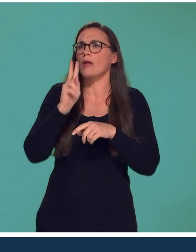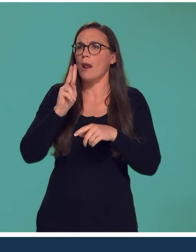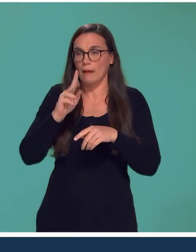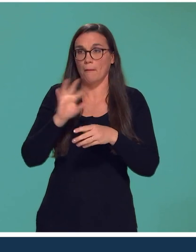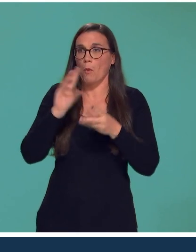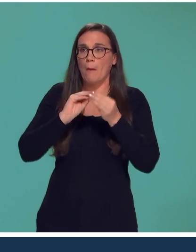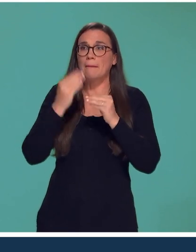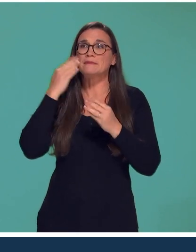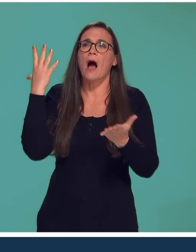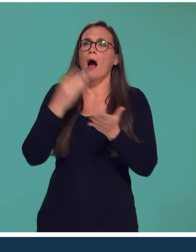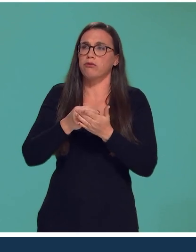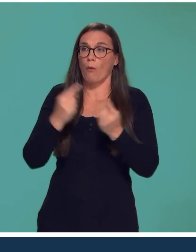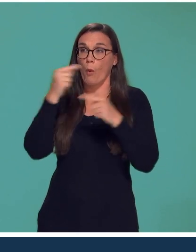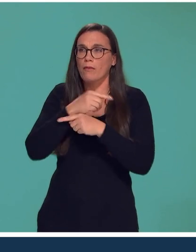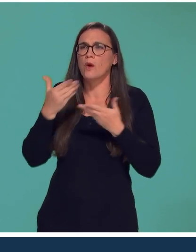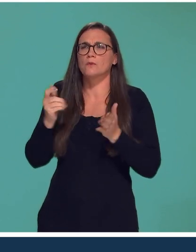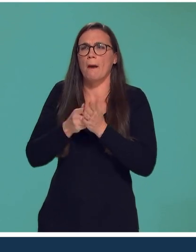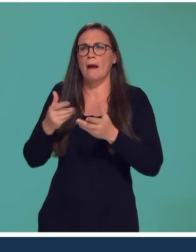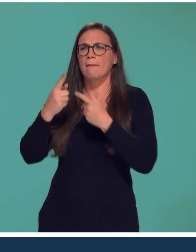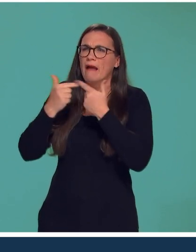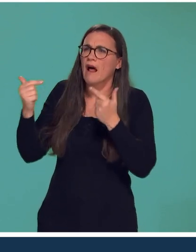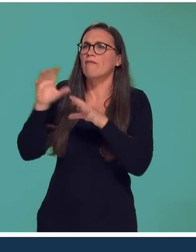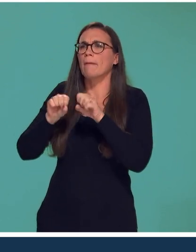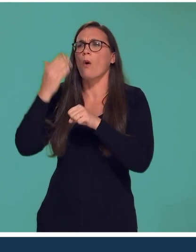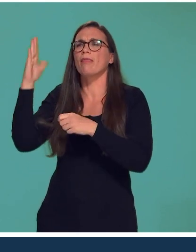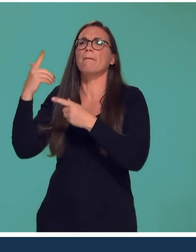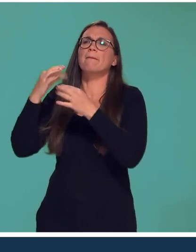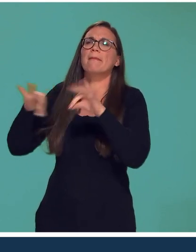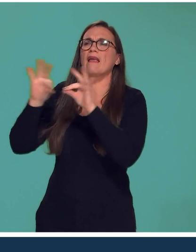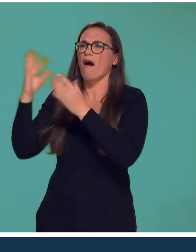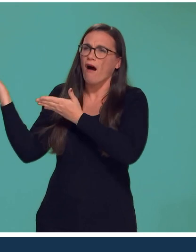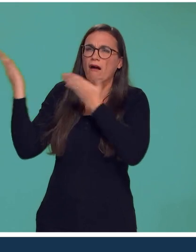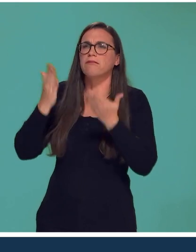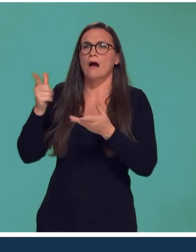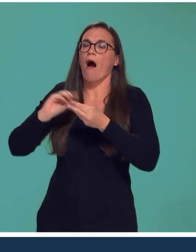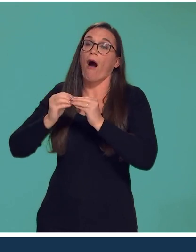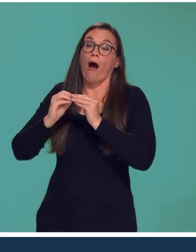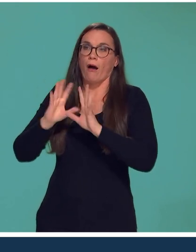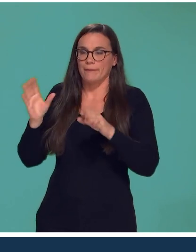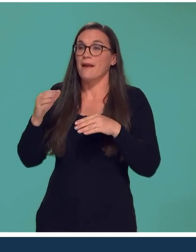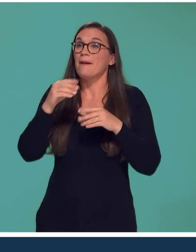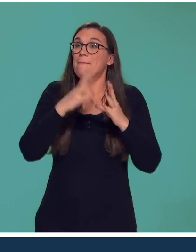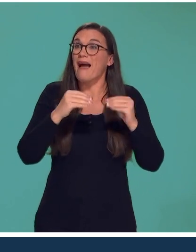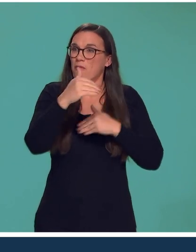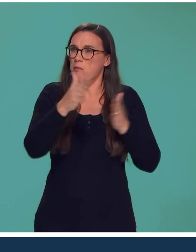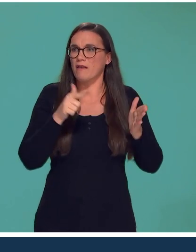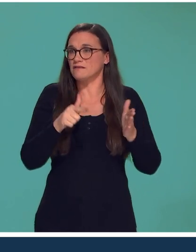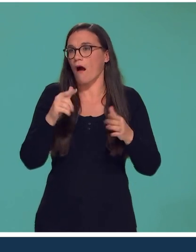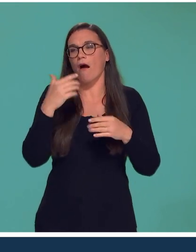Pas de problème de pénurie, contrairement en ce moment avec toutes les problématiques de matériaux manufacturés. Donc ça, c'est des gros atouts